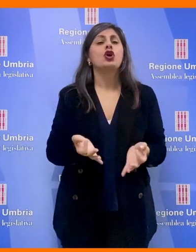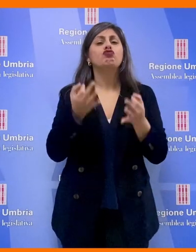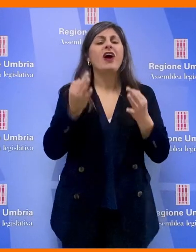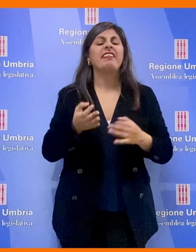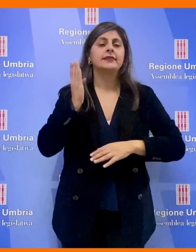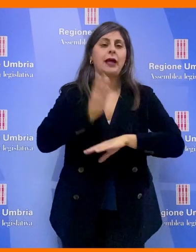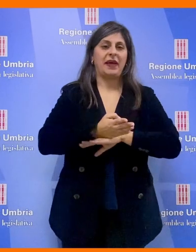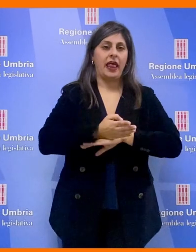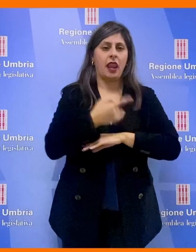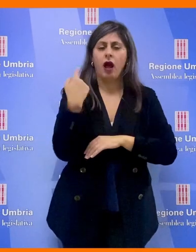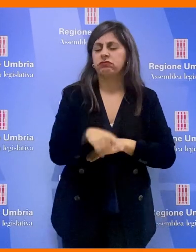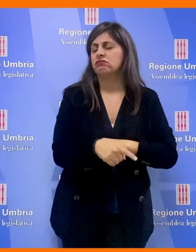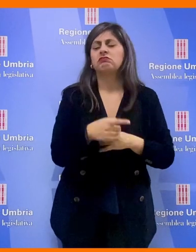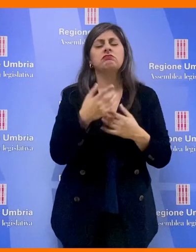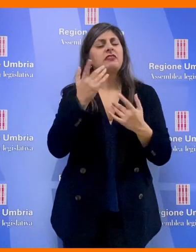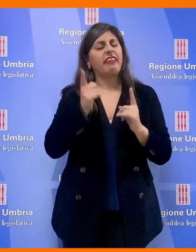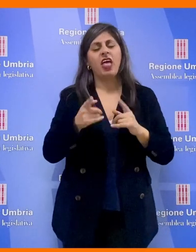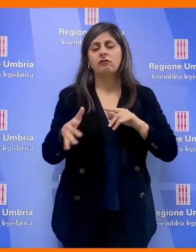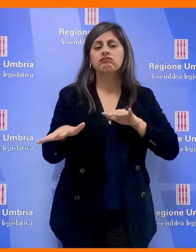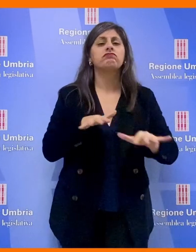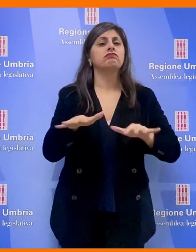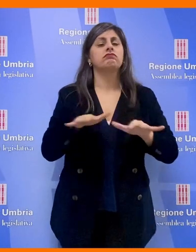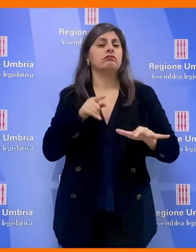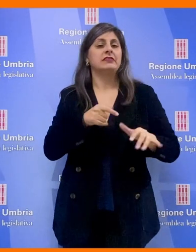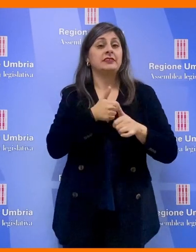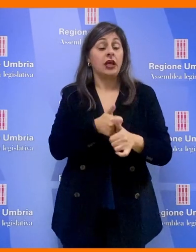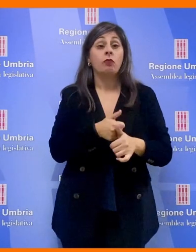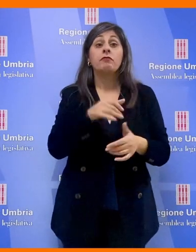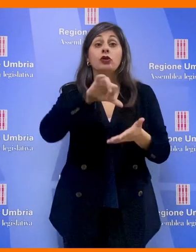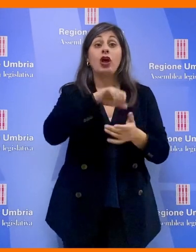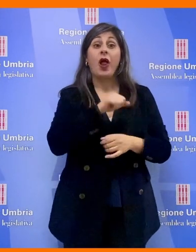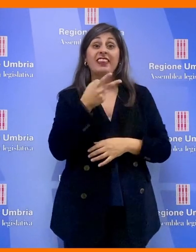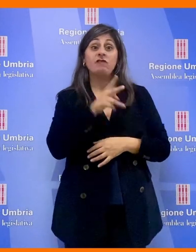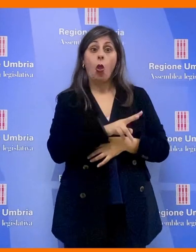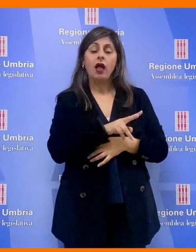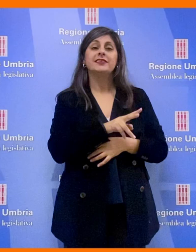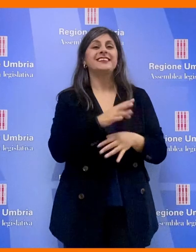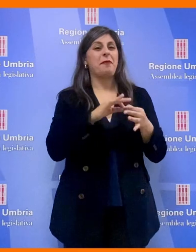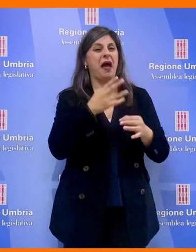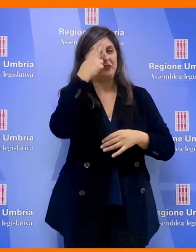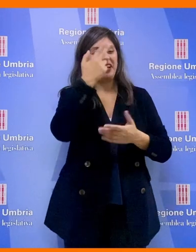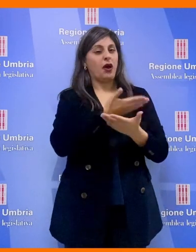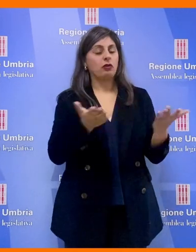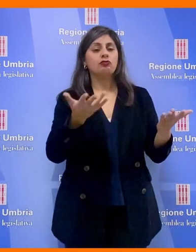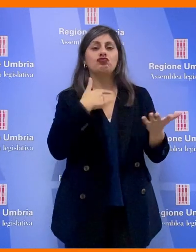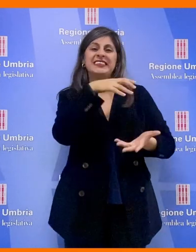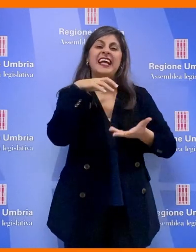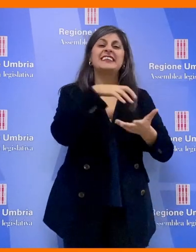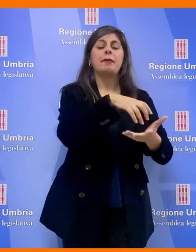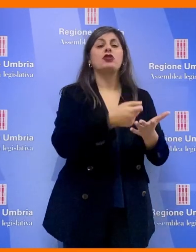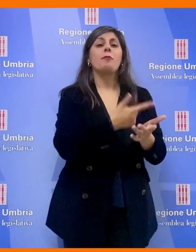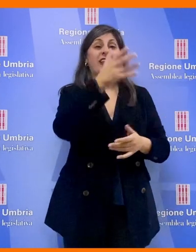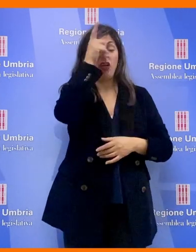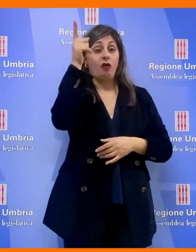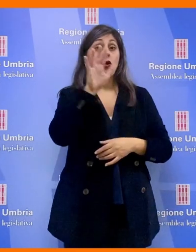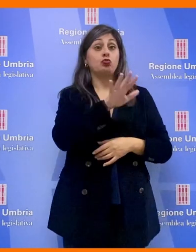pena. Queste le linee su cui indirizzare l'operato per i centri antiviolenza, ricordato Eleonora Pace, c'è uno stanziamento importante del governo,